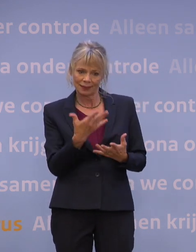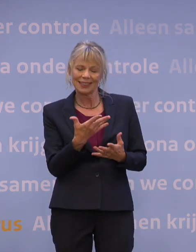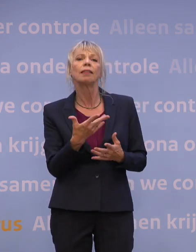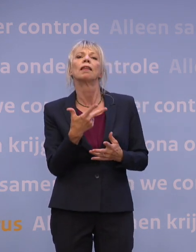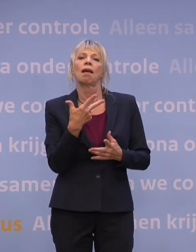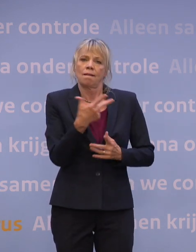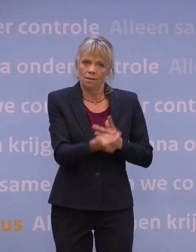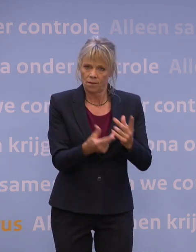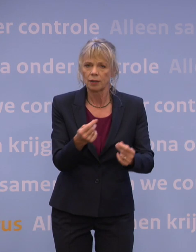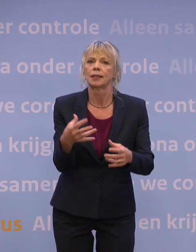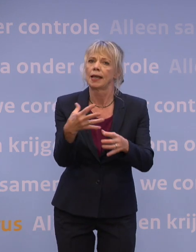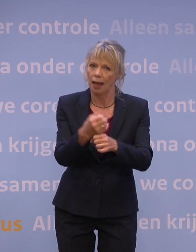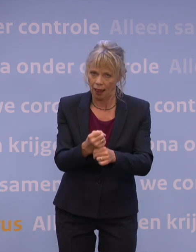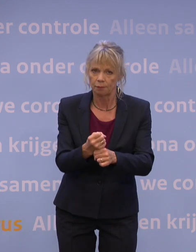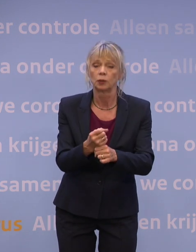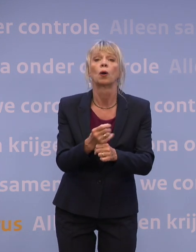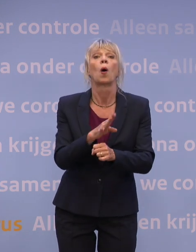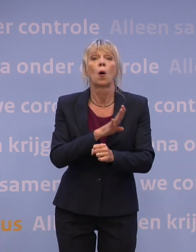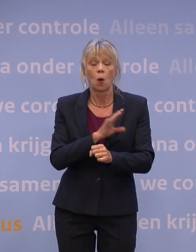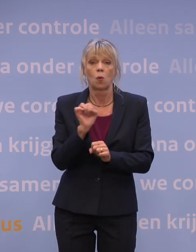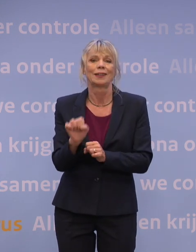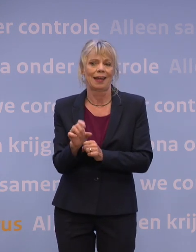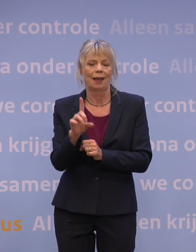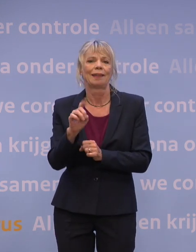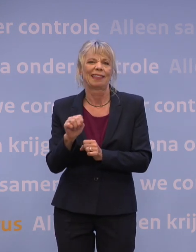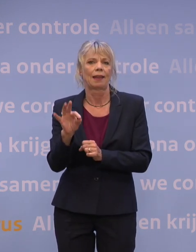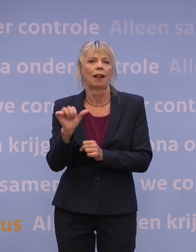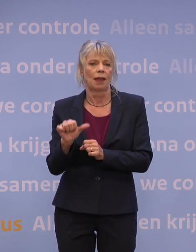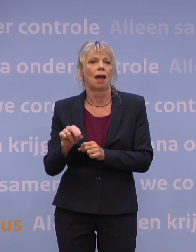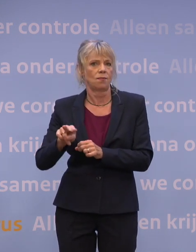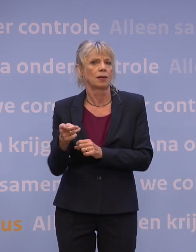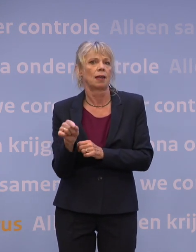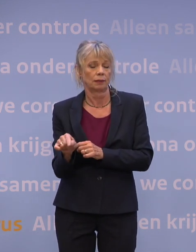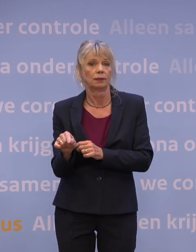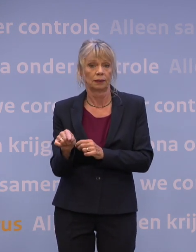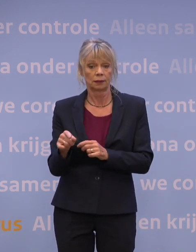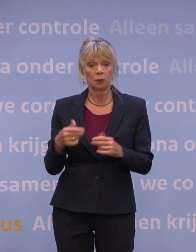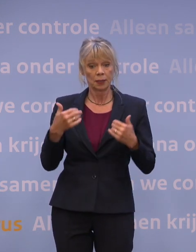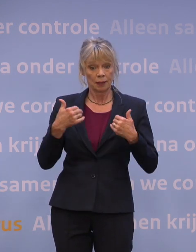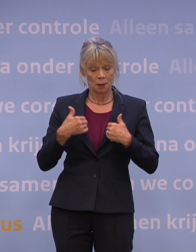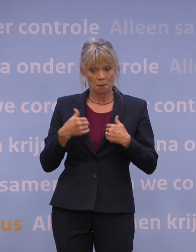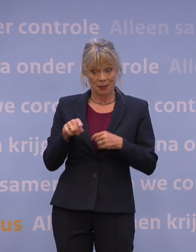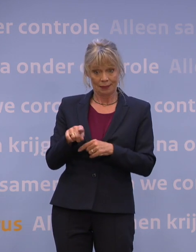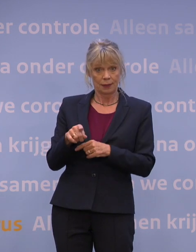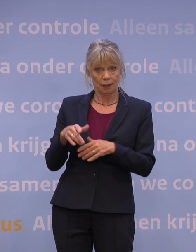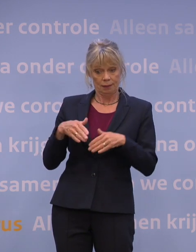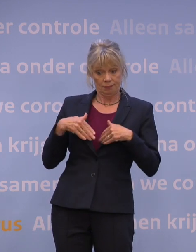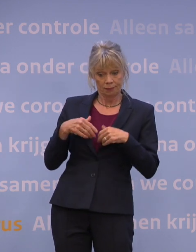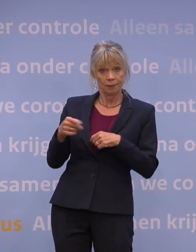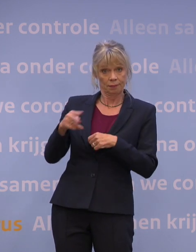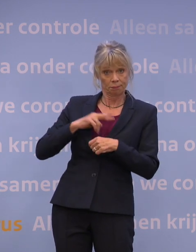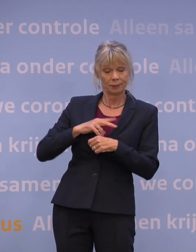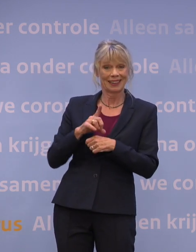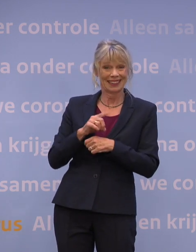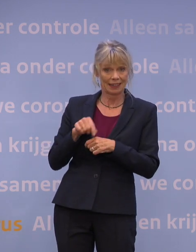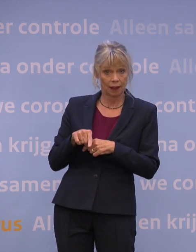Ook tegen die Indiaanse variant, die Delta-variant. Want de mensen die daardoor nu in de ziekenhuizen komen, zijn ofwel mensen die niet gevaccineerd zijn,